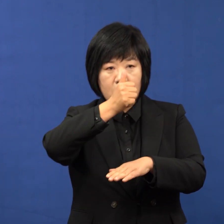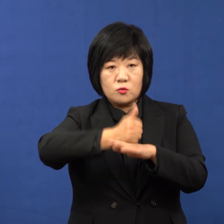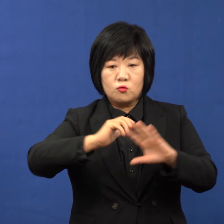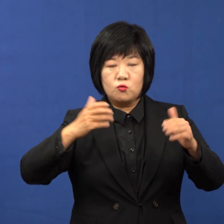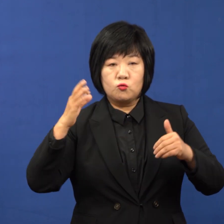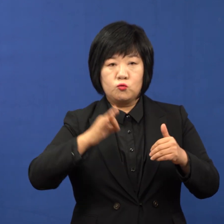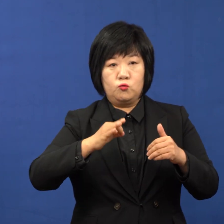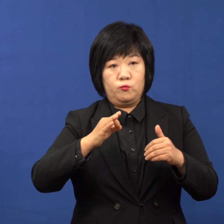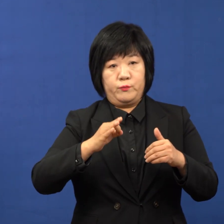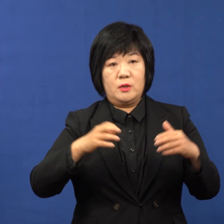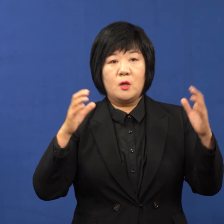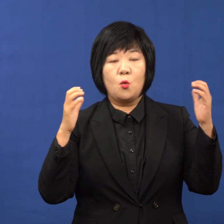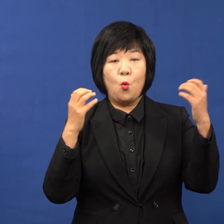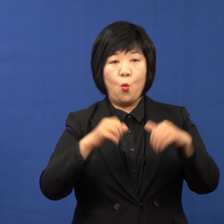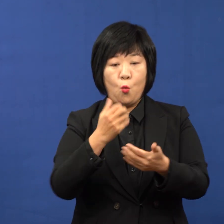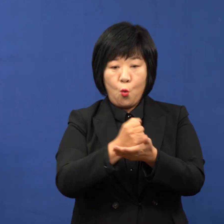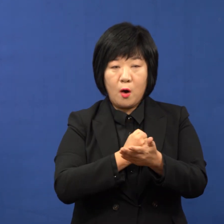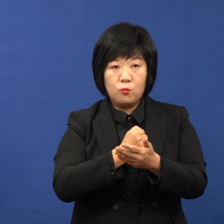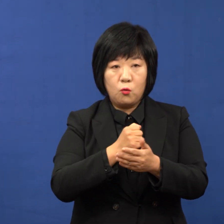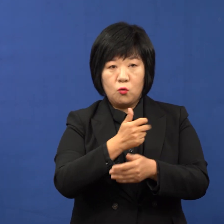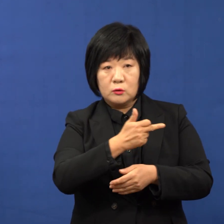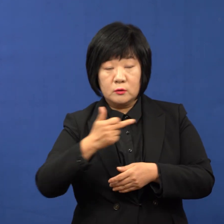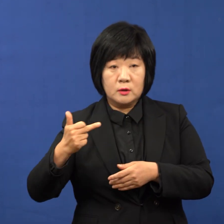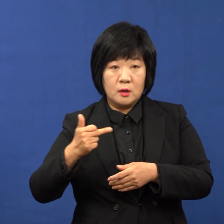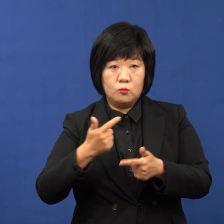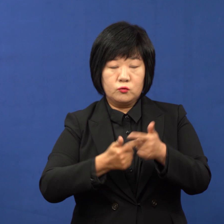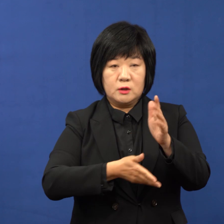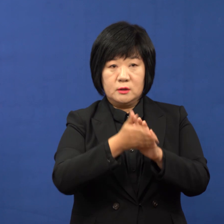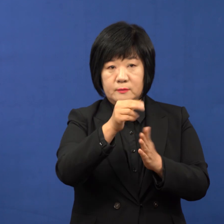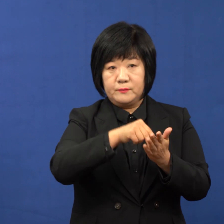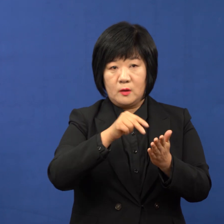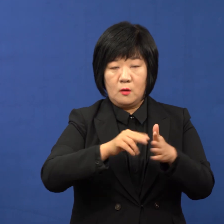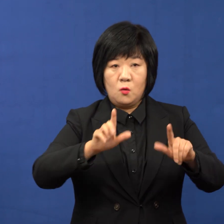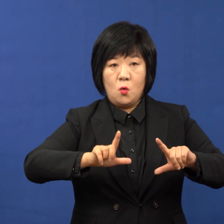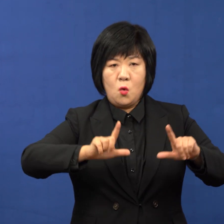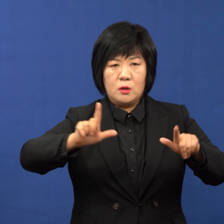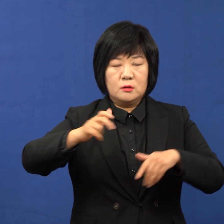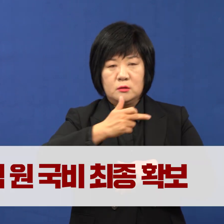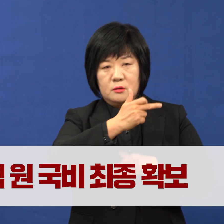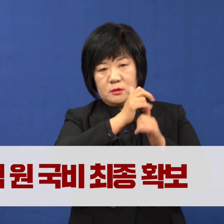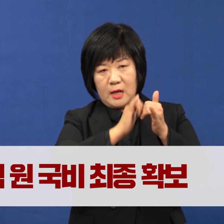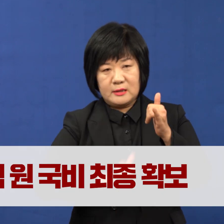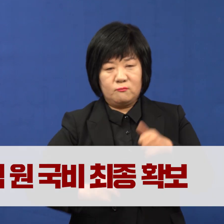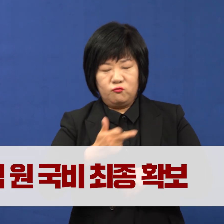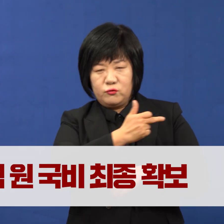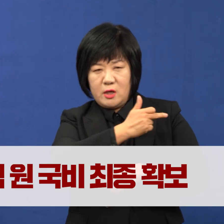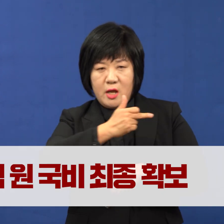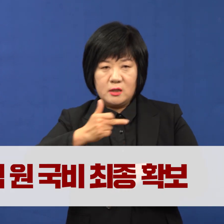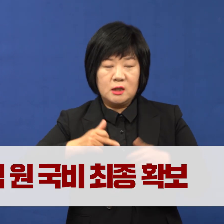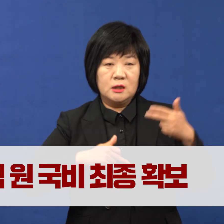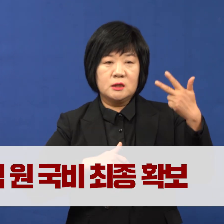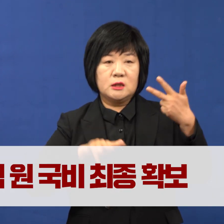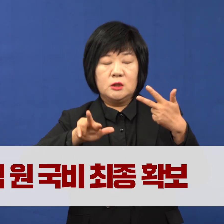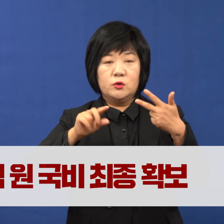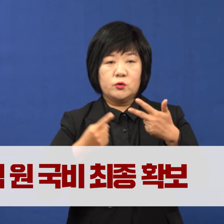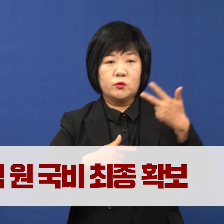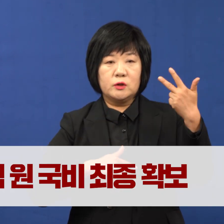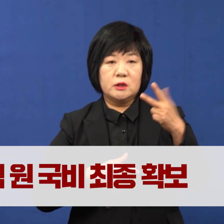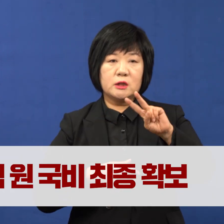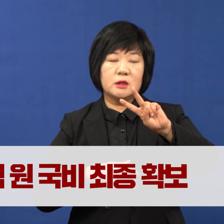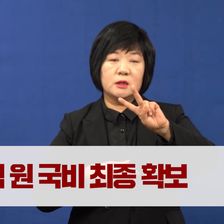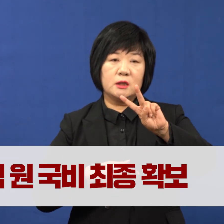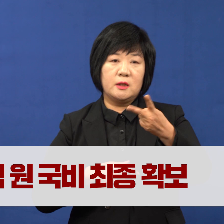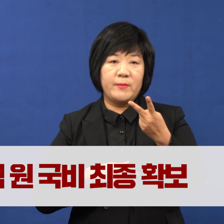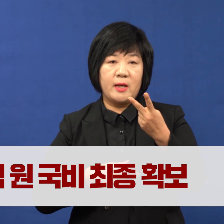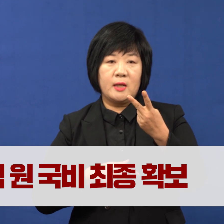국비 확보 규모입니다. 우리시는 올해 사상 최대 규모인 7조 7,220억 원의